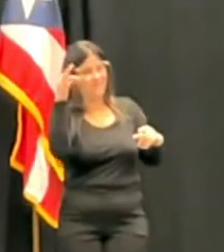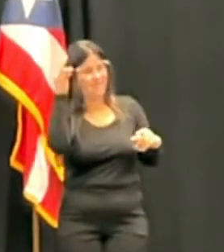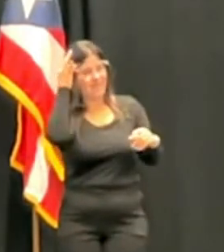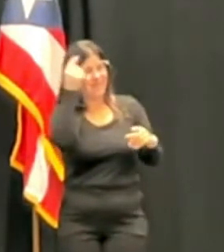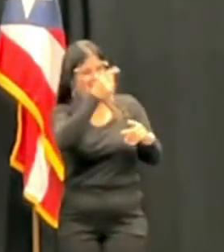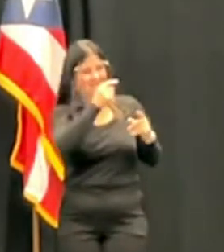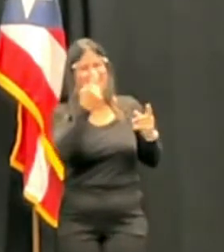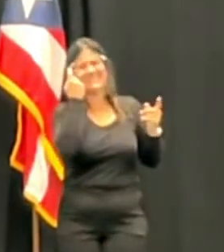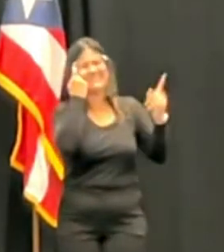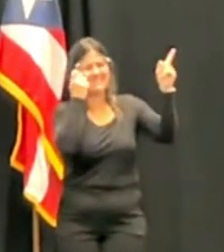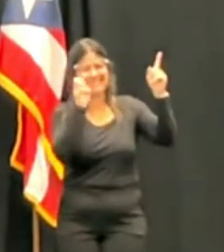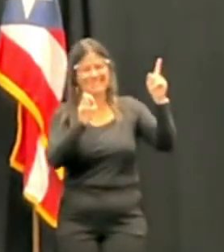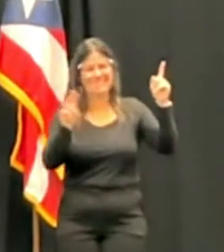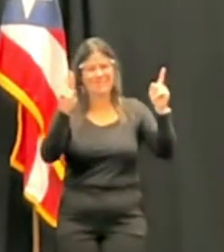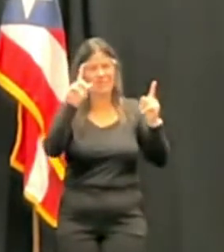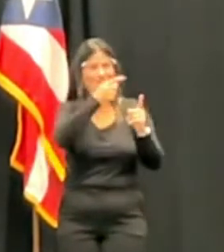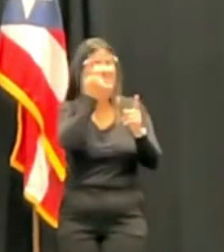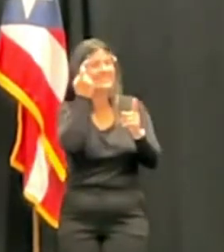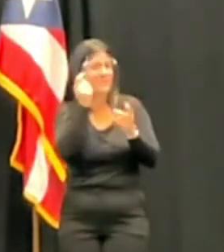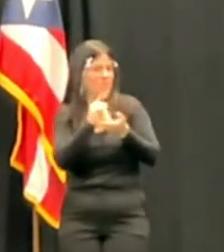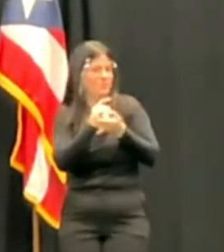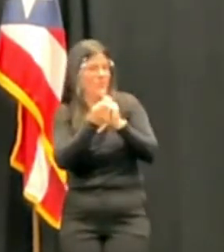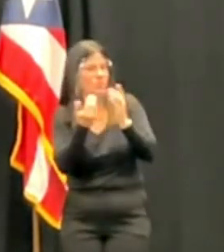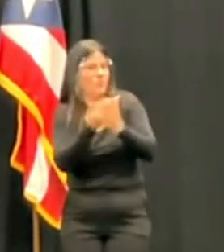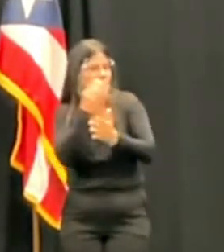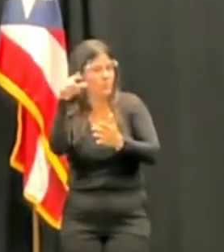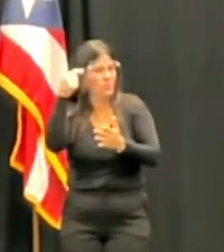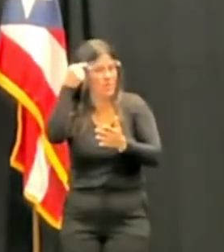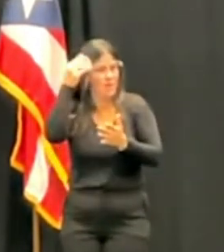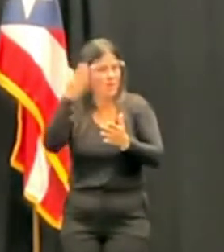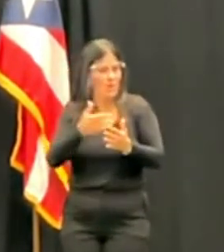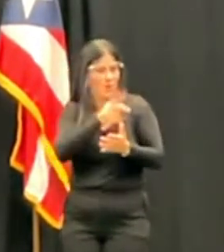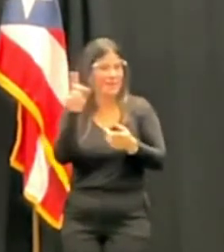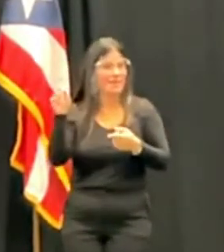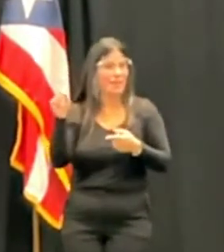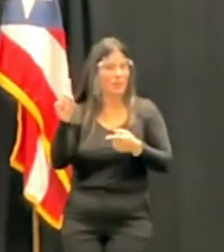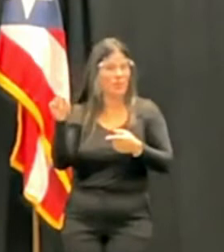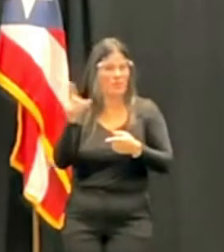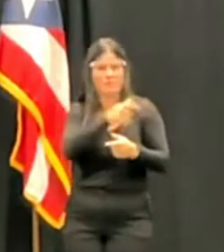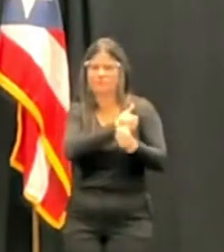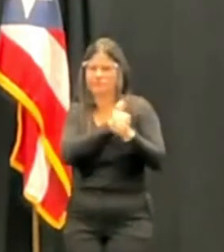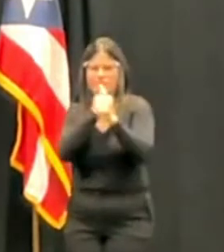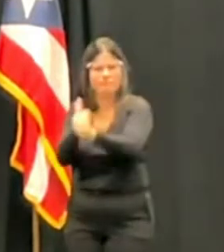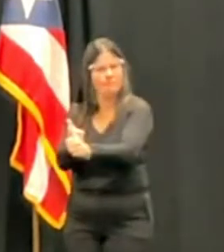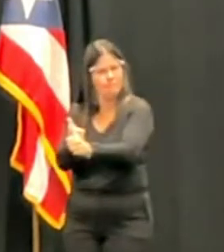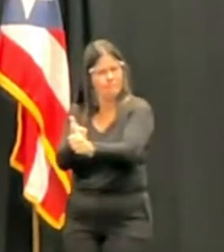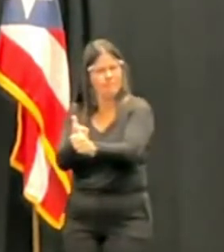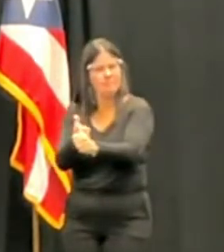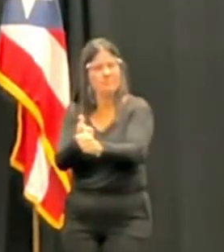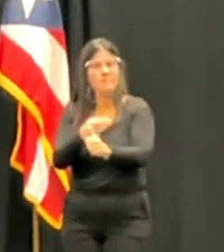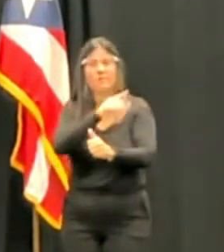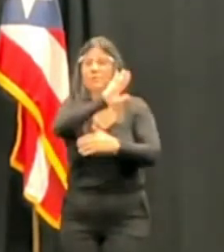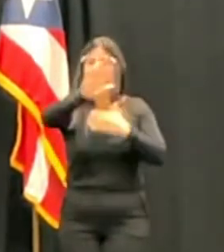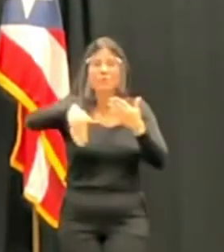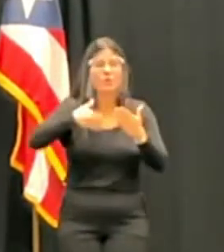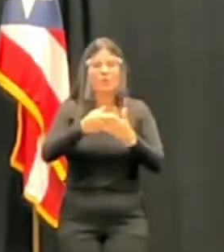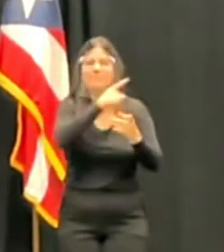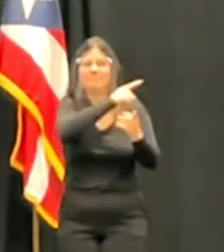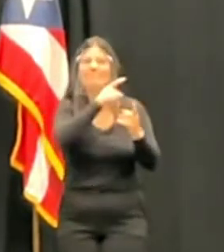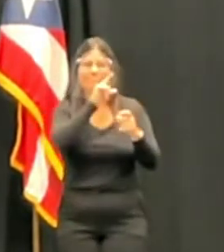hay un gobierno demócrata que va a cumplir con todo lo que se le prometió al país.